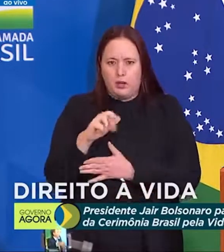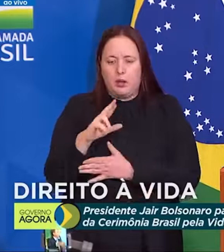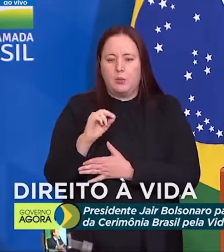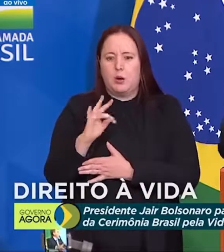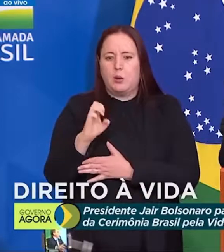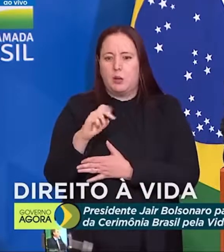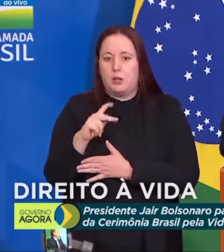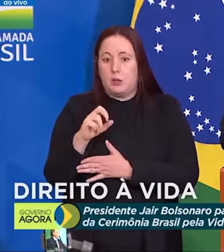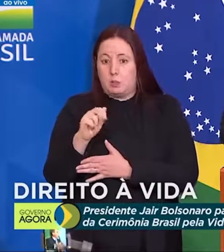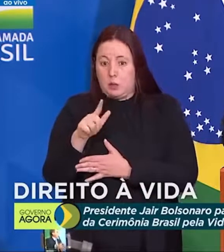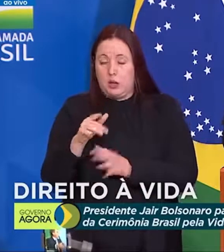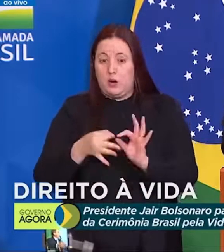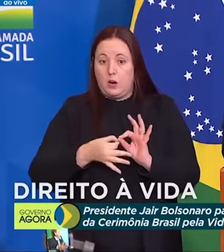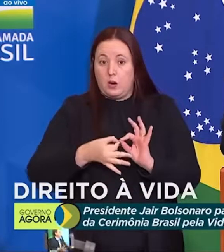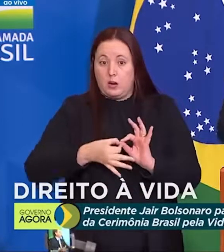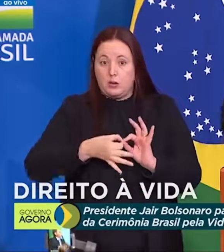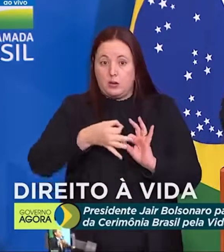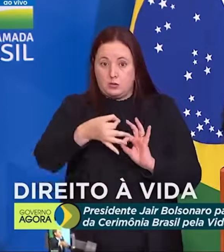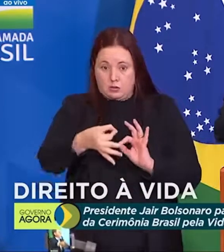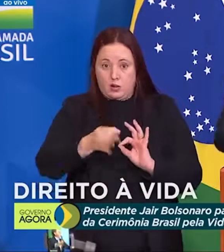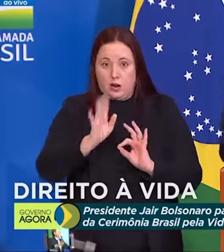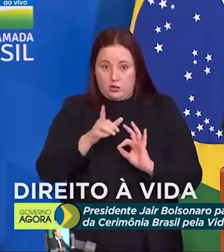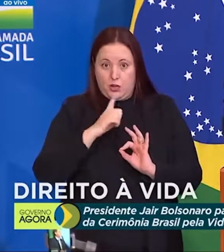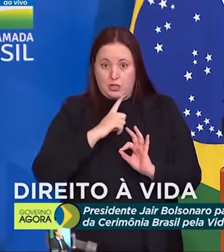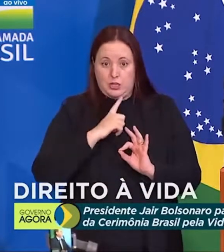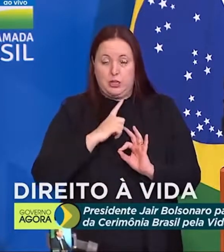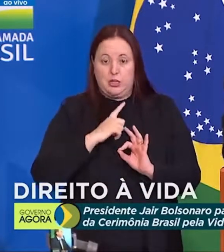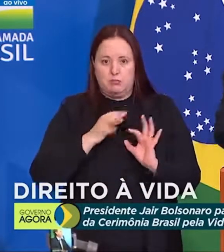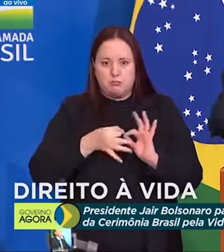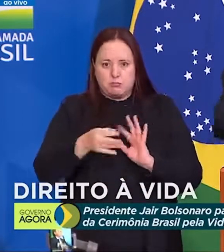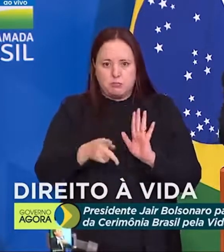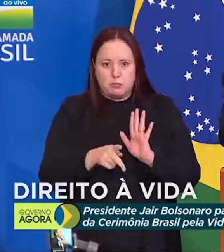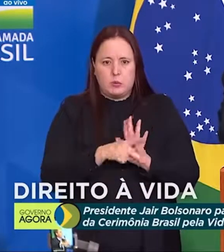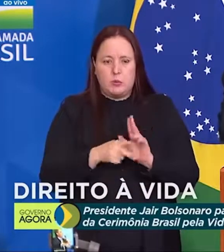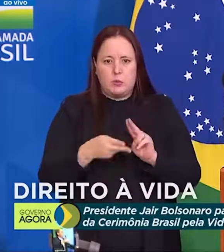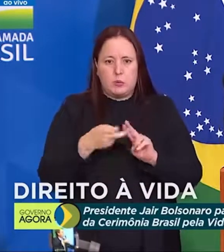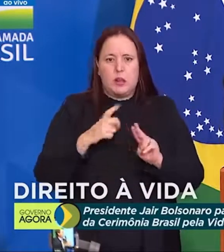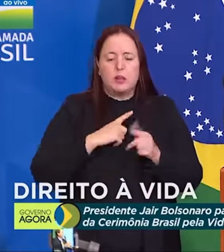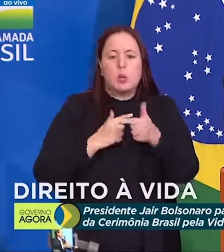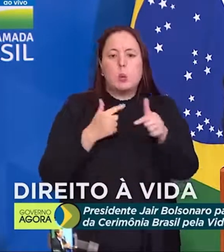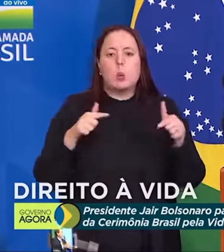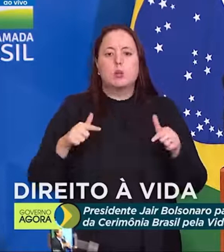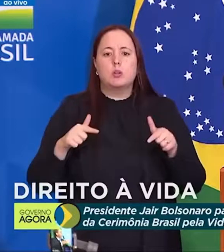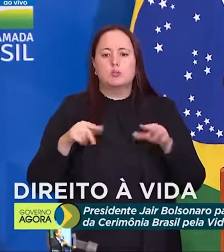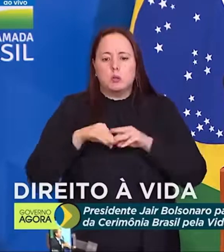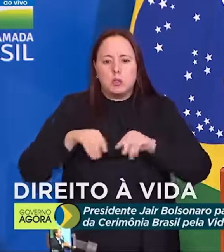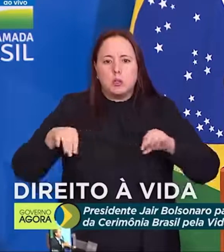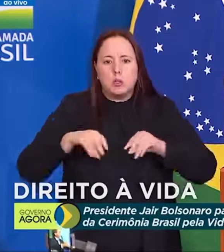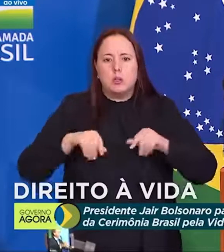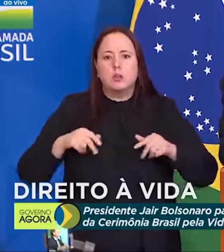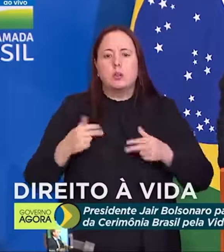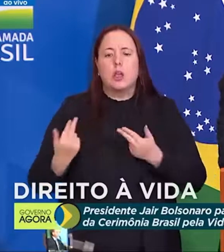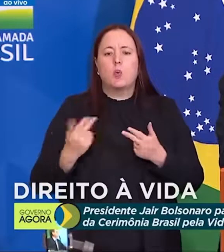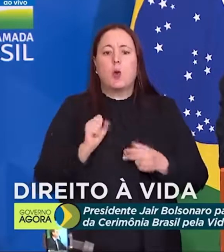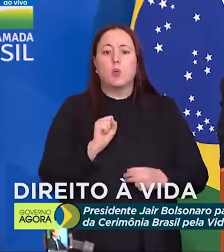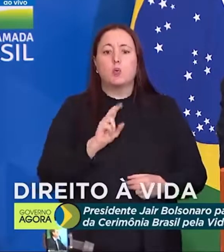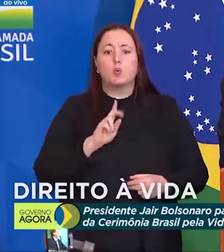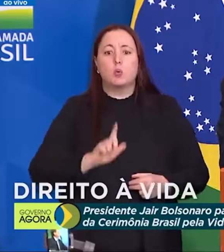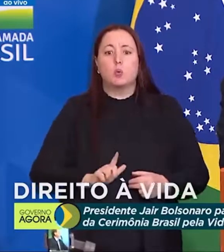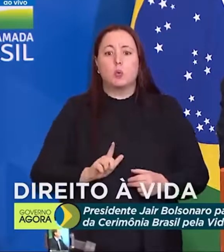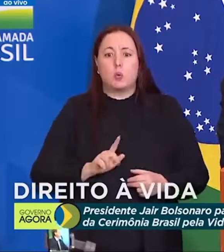além de uma área tamanho da região sudeste já demarcada como terra indígena, teremos outra área tamanho da região sul.